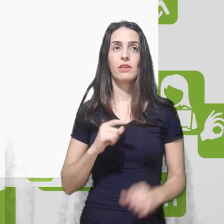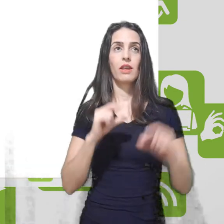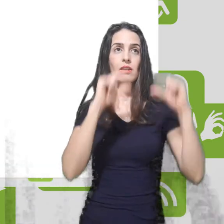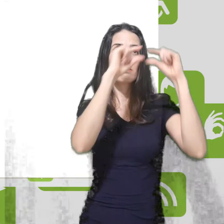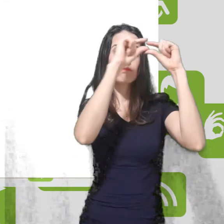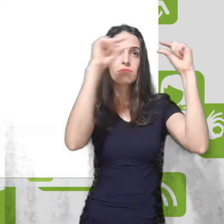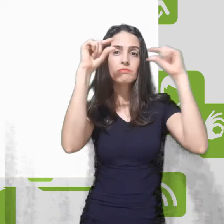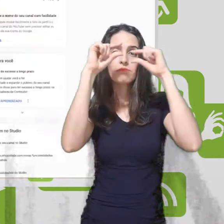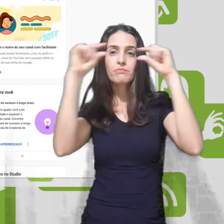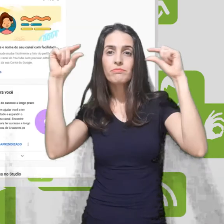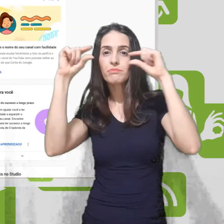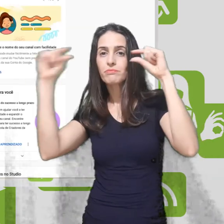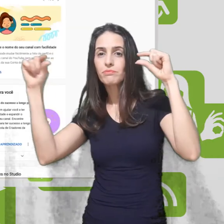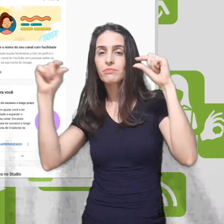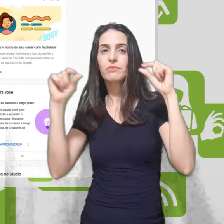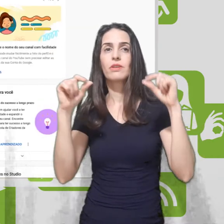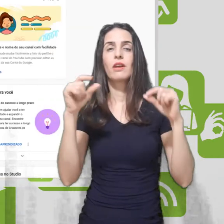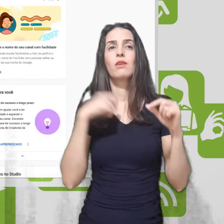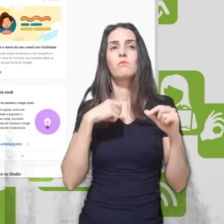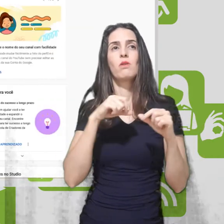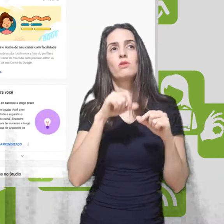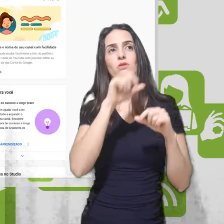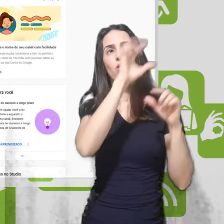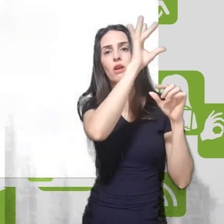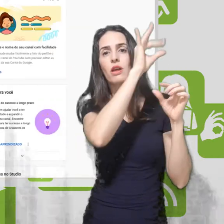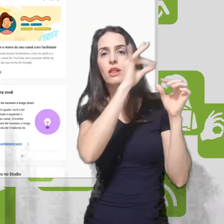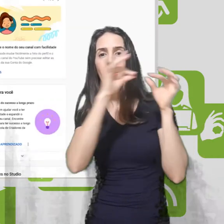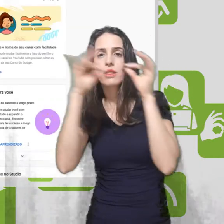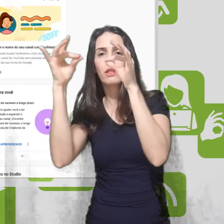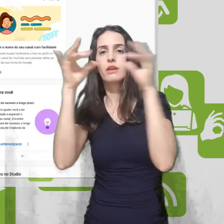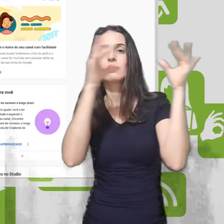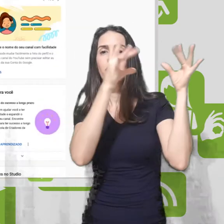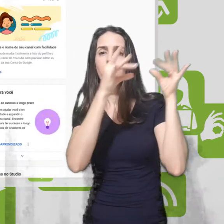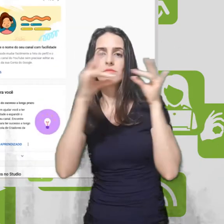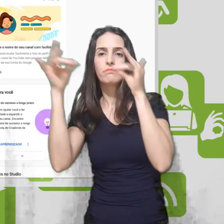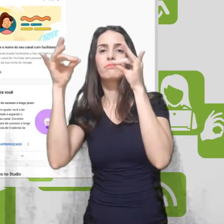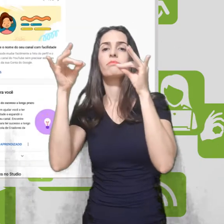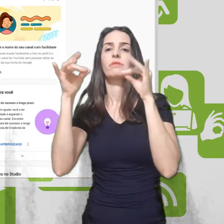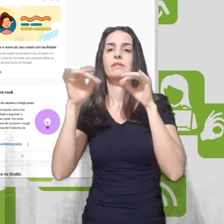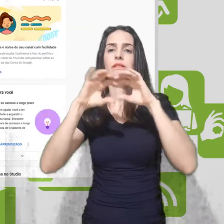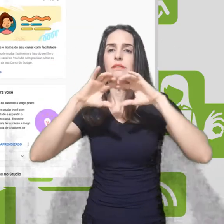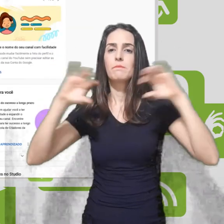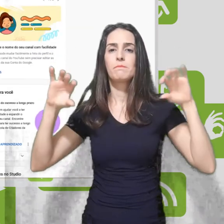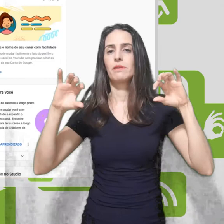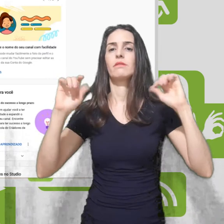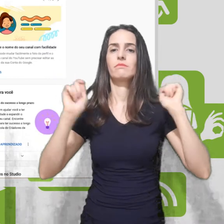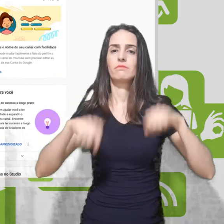do nosso canal do C4. Eu poderia só arrastar ela aqui e ela viraria uma janela separada assim.